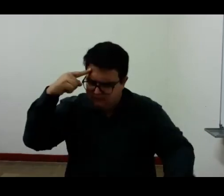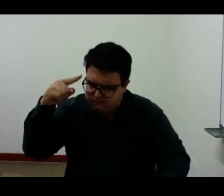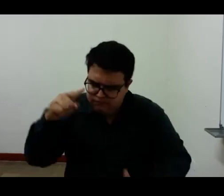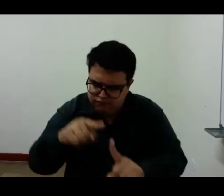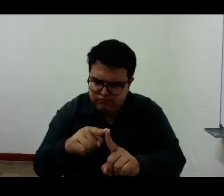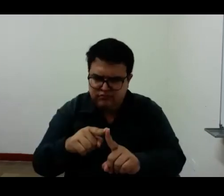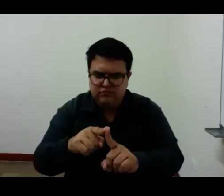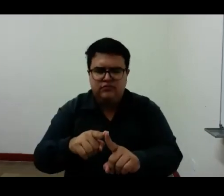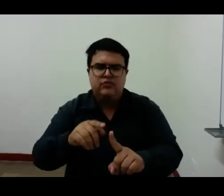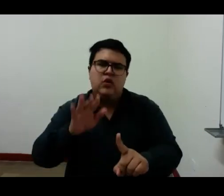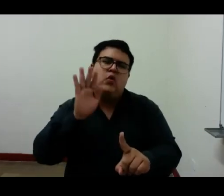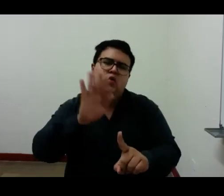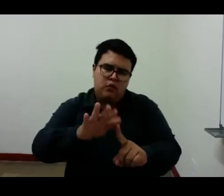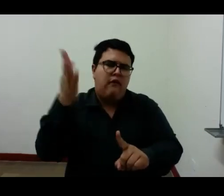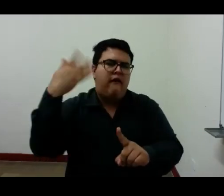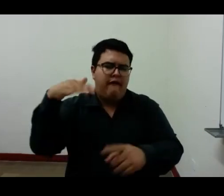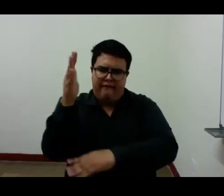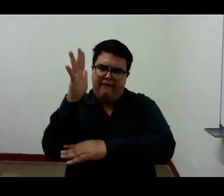primer apunte